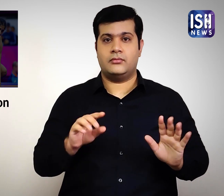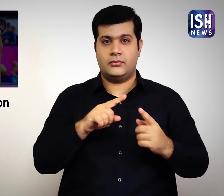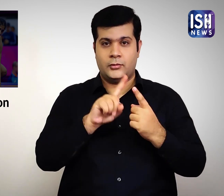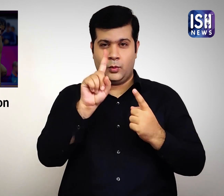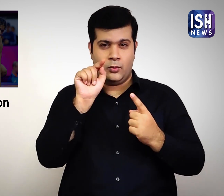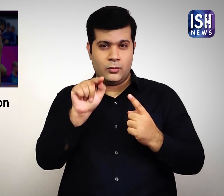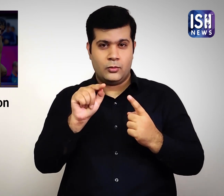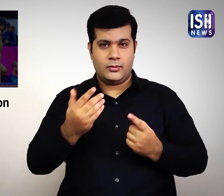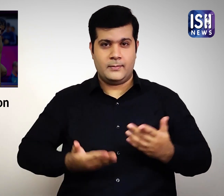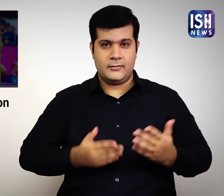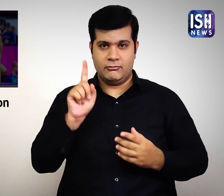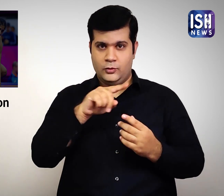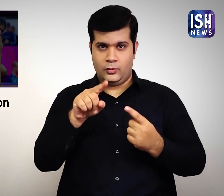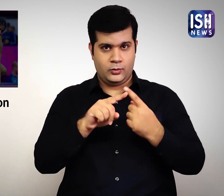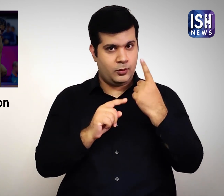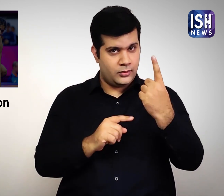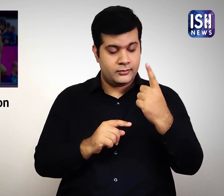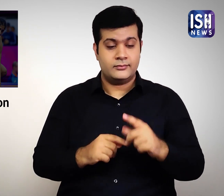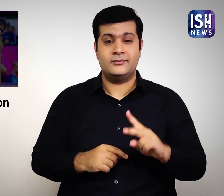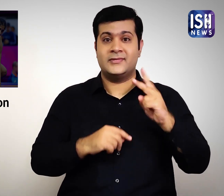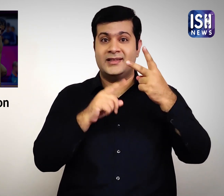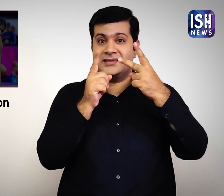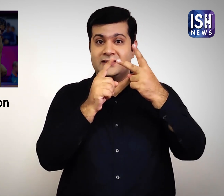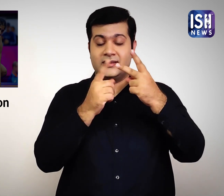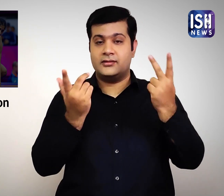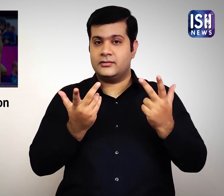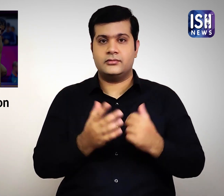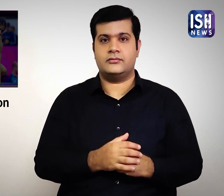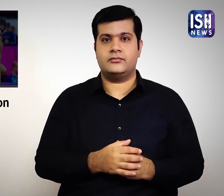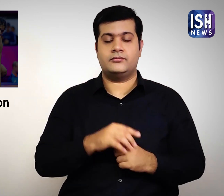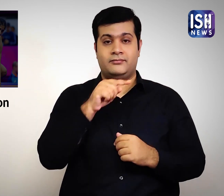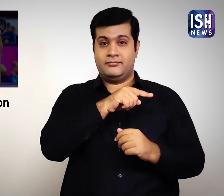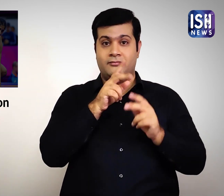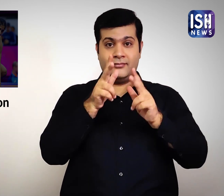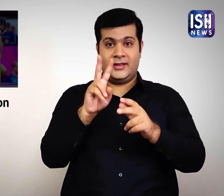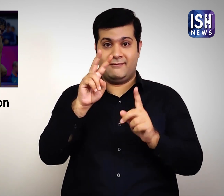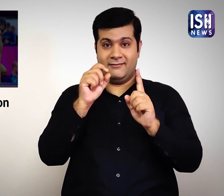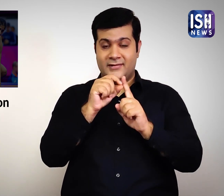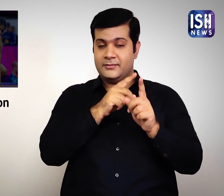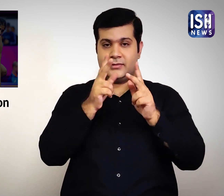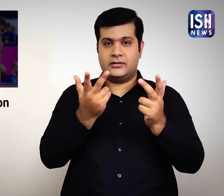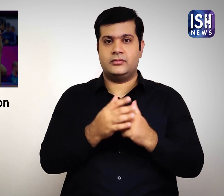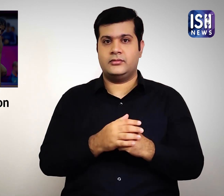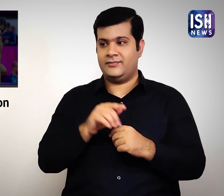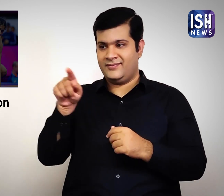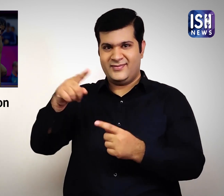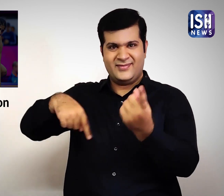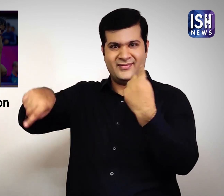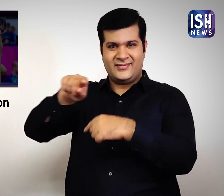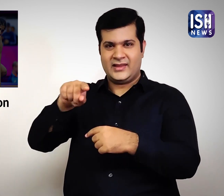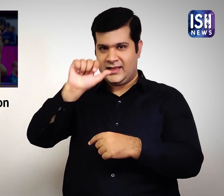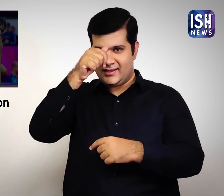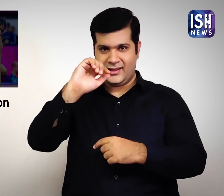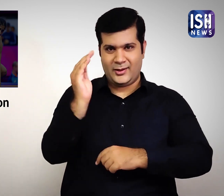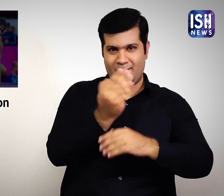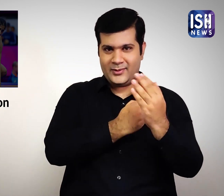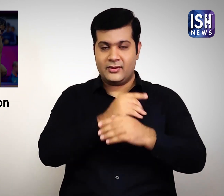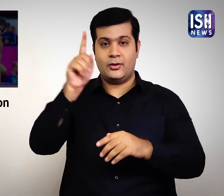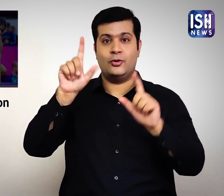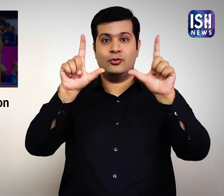यह उसकी पहली अनुशासन हींता थी। दूसरा आरोप यह है कि विनेश ने भारतिय टीम के अन्य सदस्यों के साथ